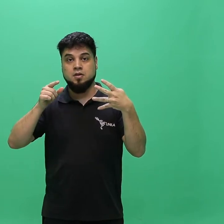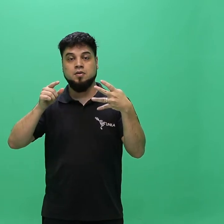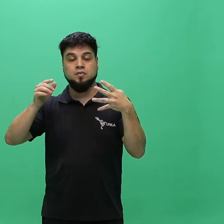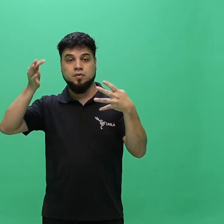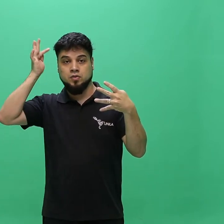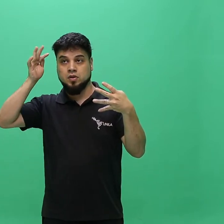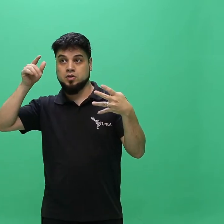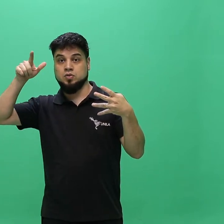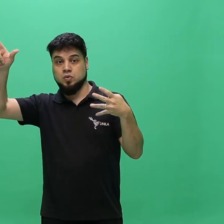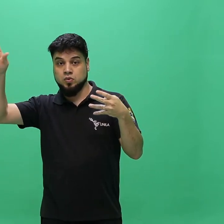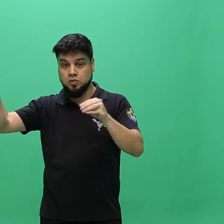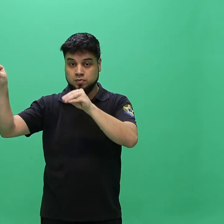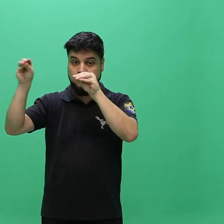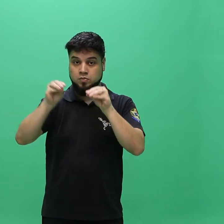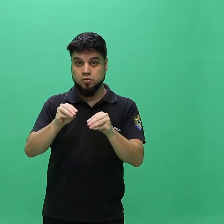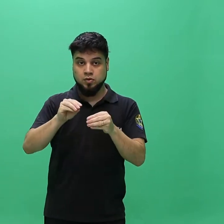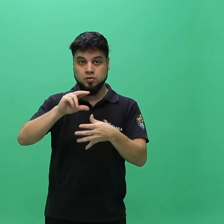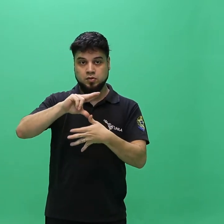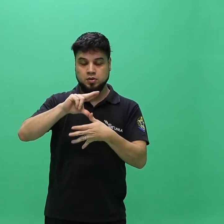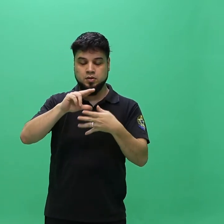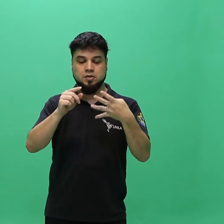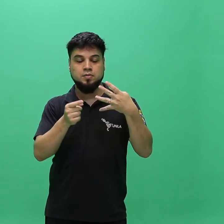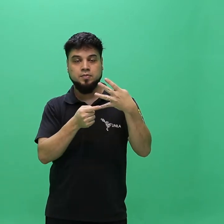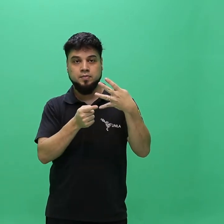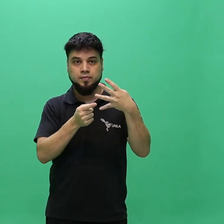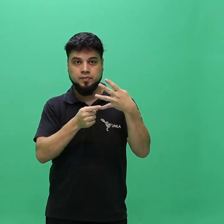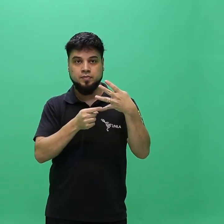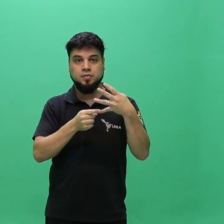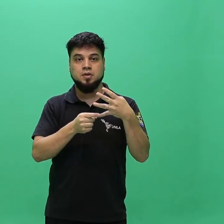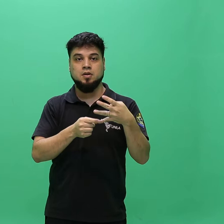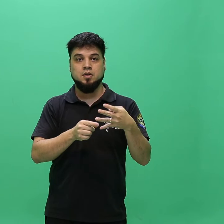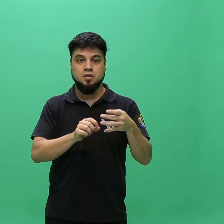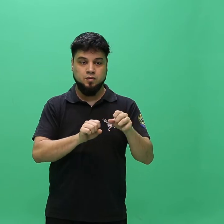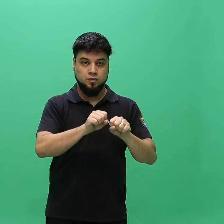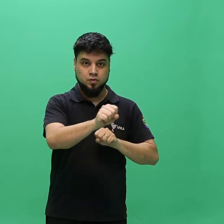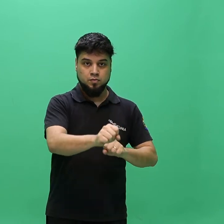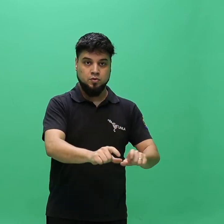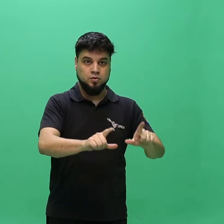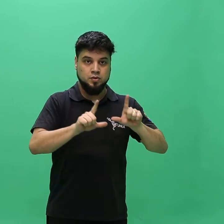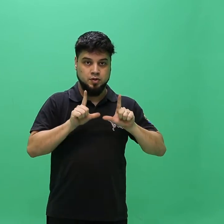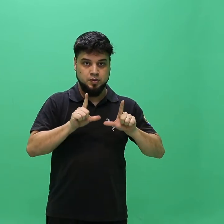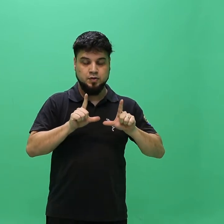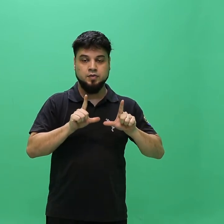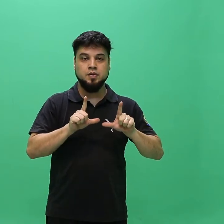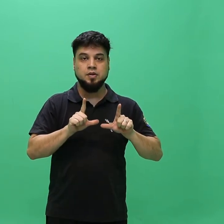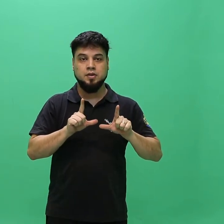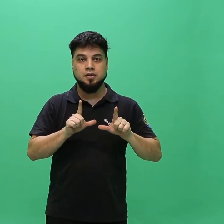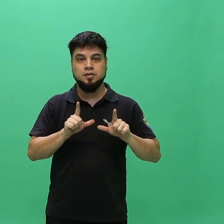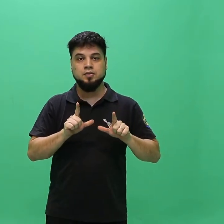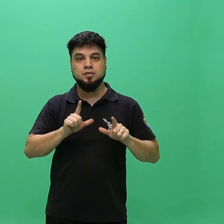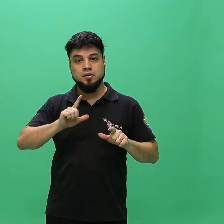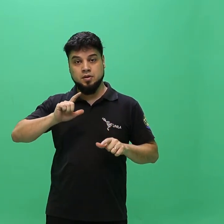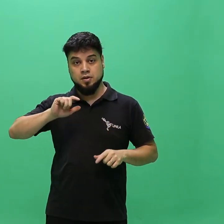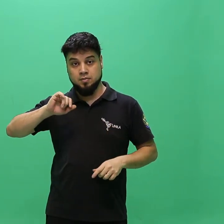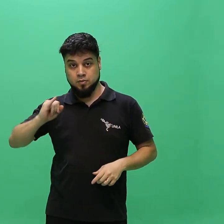serão selecionados classificados primeiramente os alunos provenientes de instituições